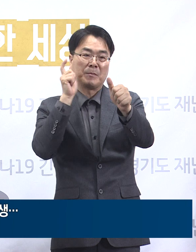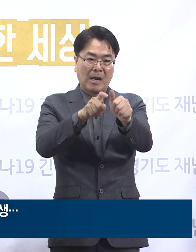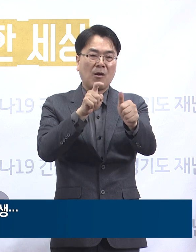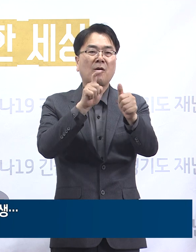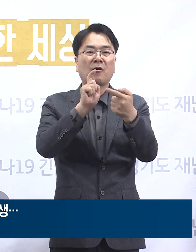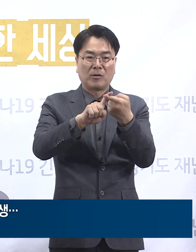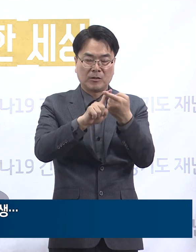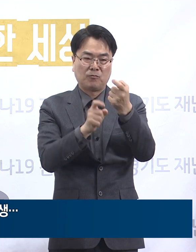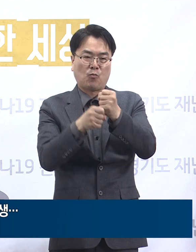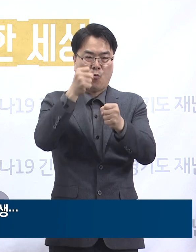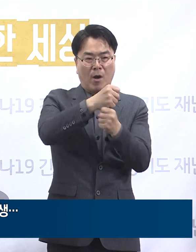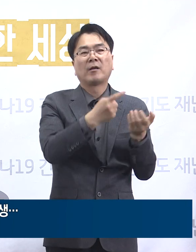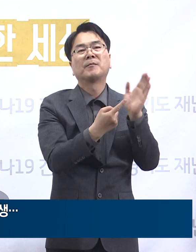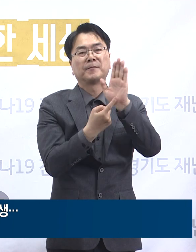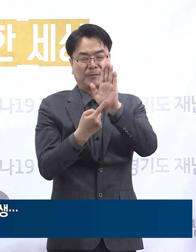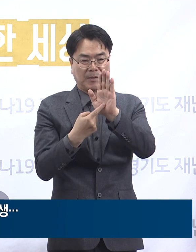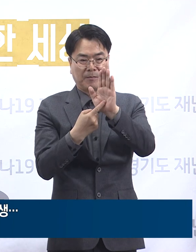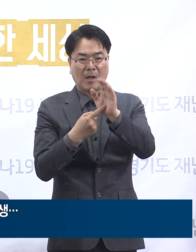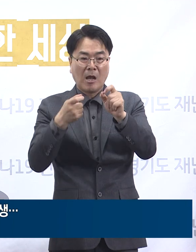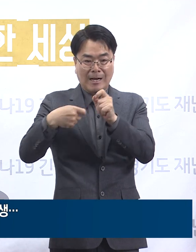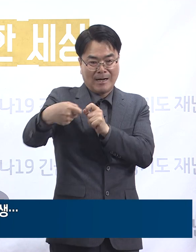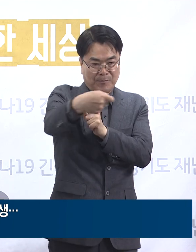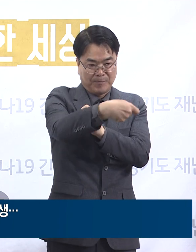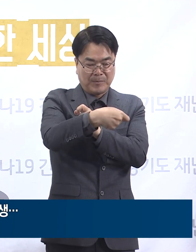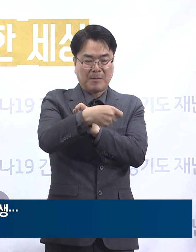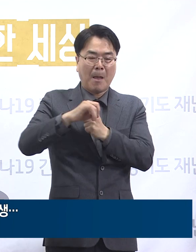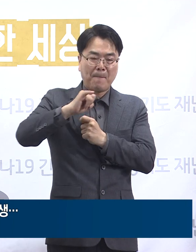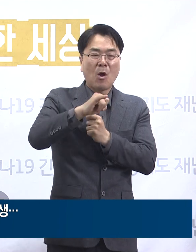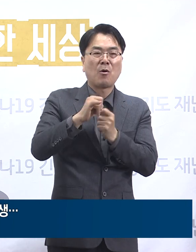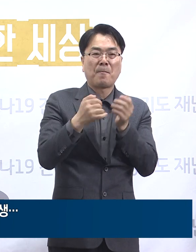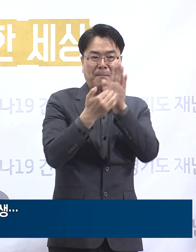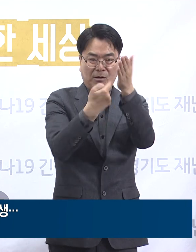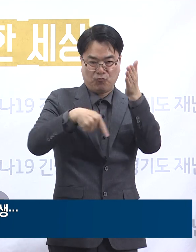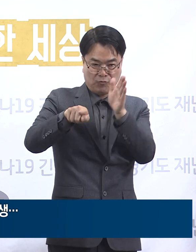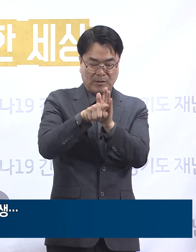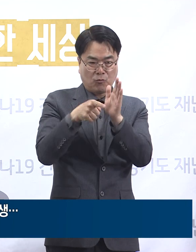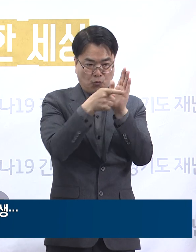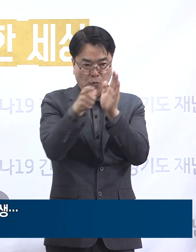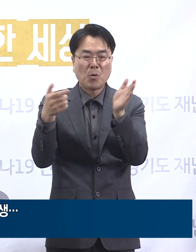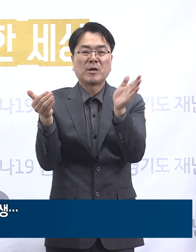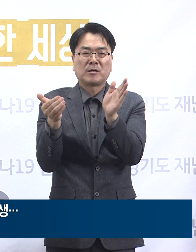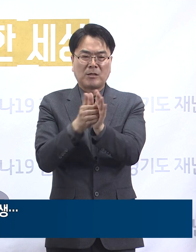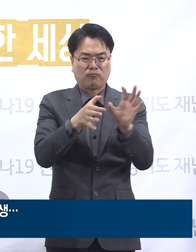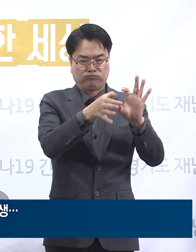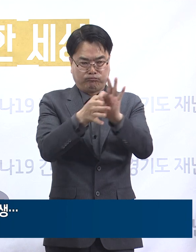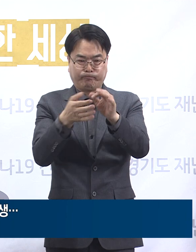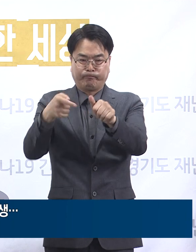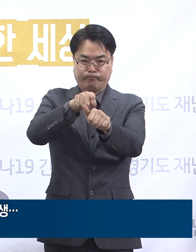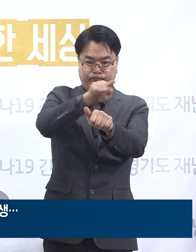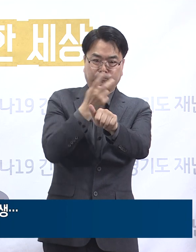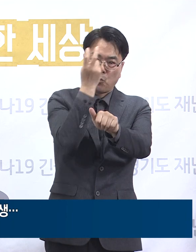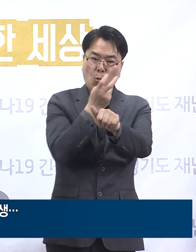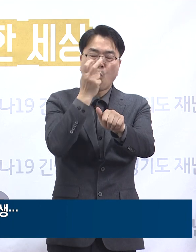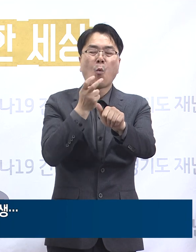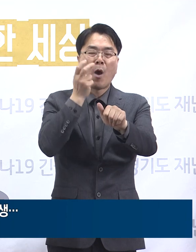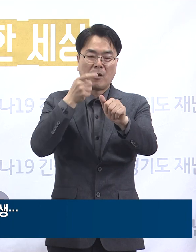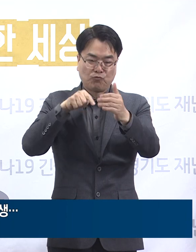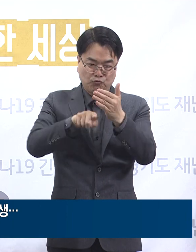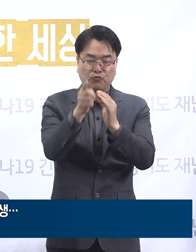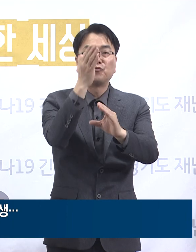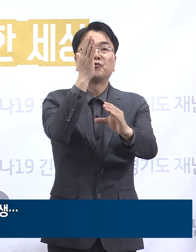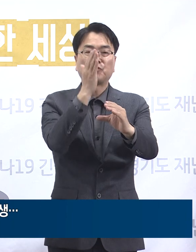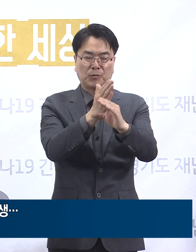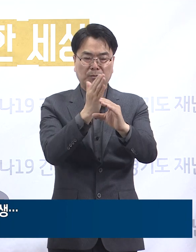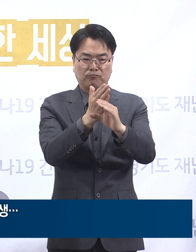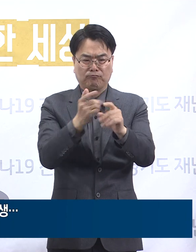강병원 병실 및 주변에 대해 방역 소독을 실시하였으며 도역조관이 파견되어 역학조사 중에 있습니다. 의료진